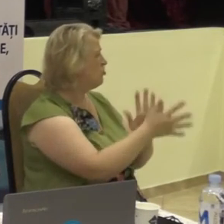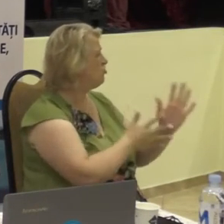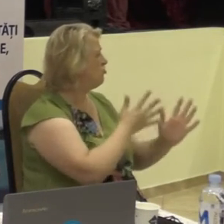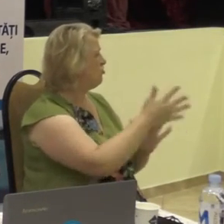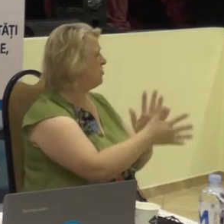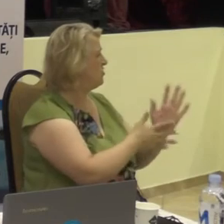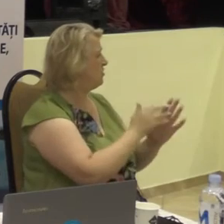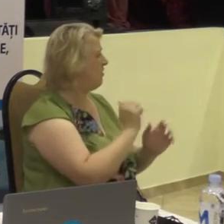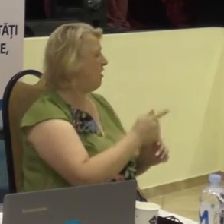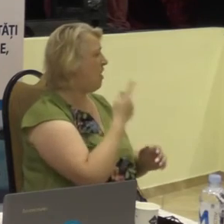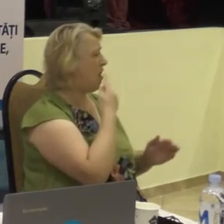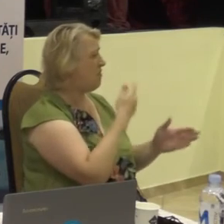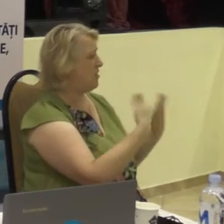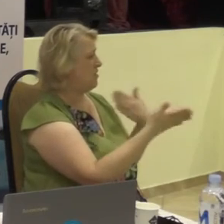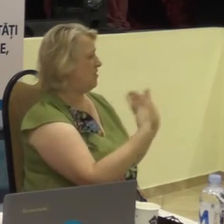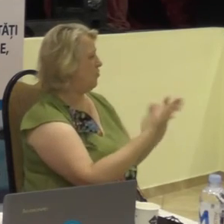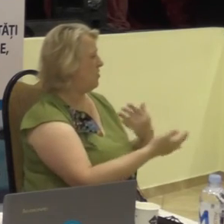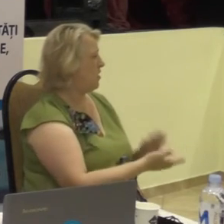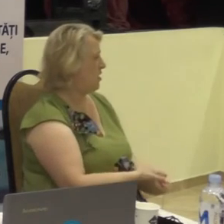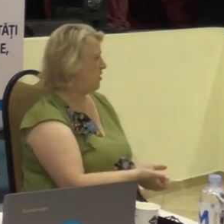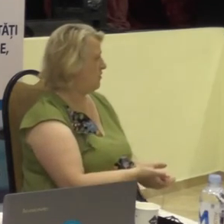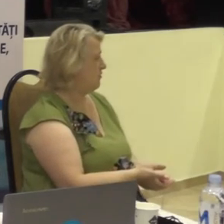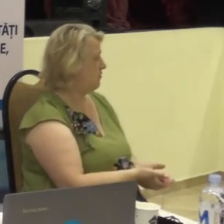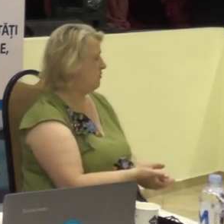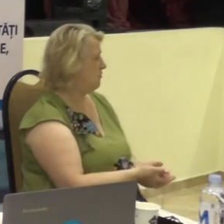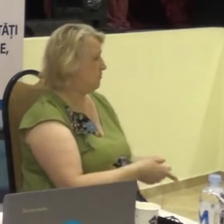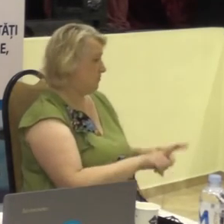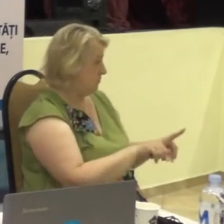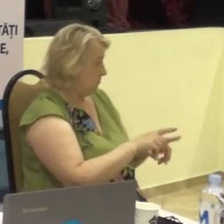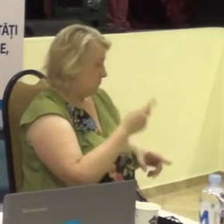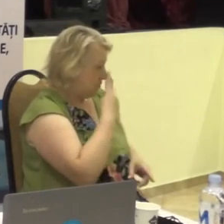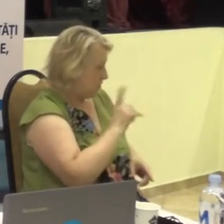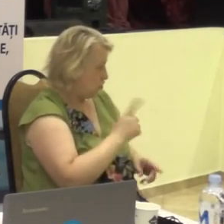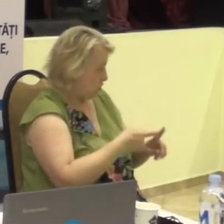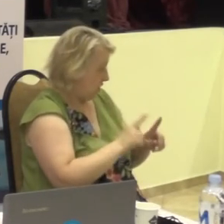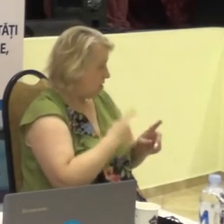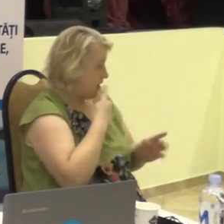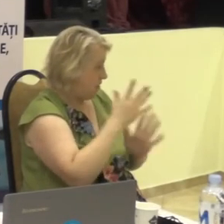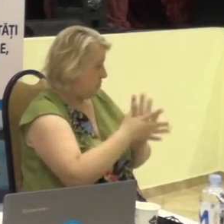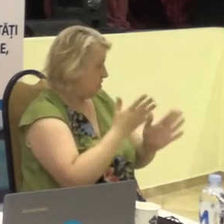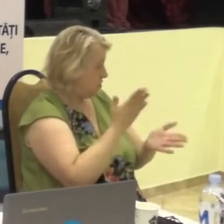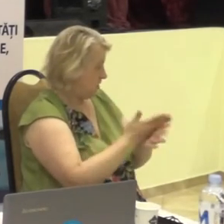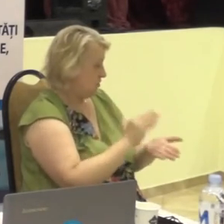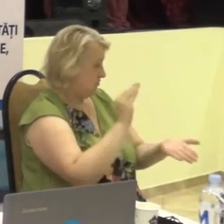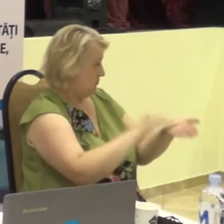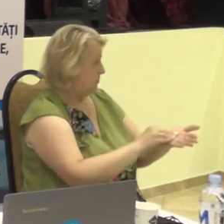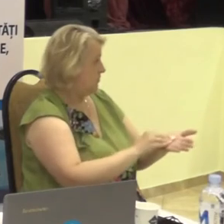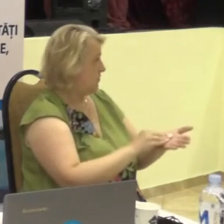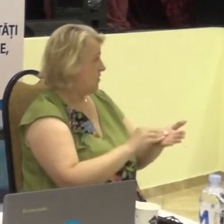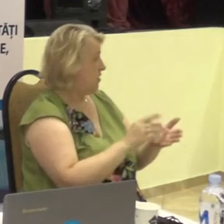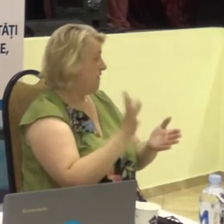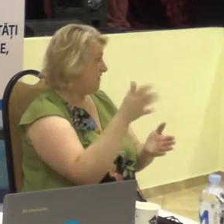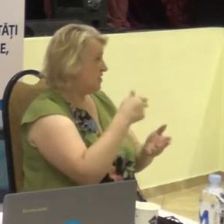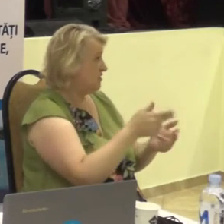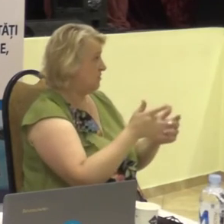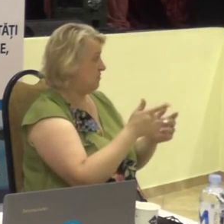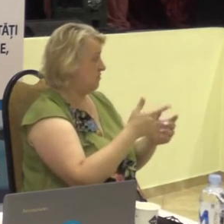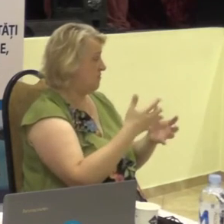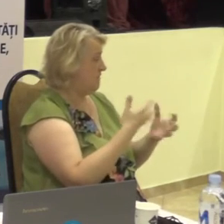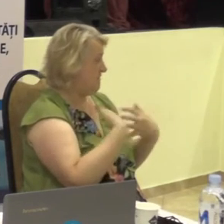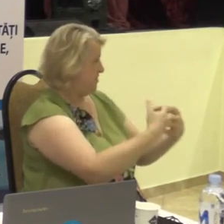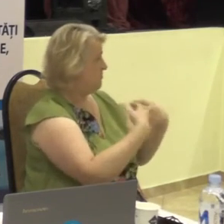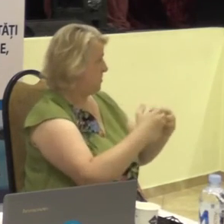semnelor ca limbă de comunicare, cu toate că acest limbaj este recunoscut în toată lumea, în